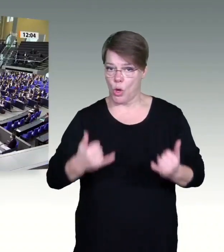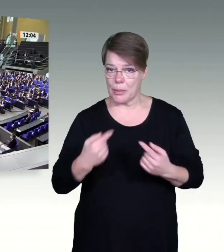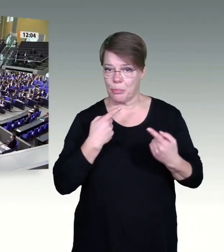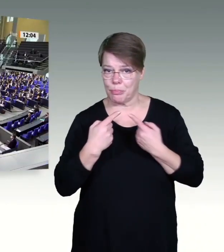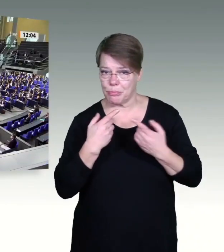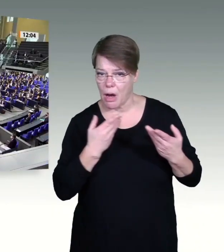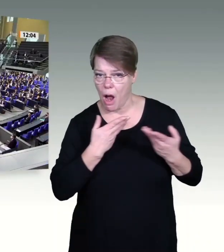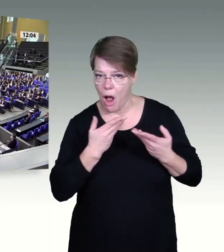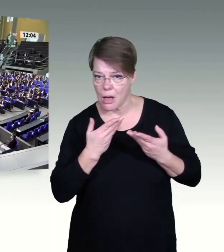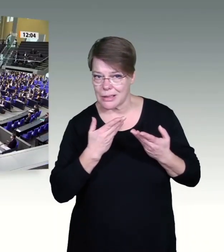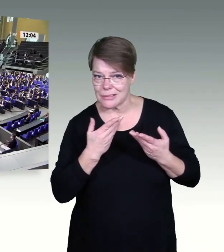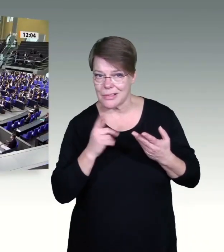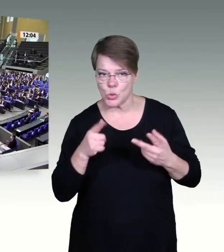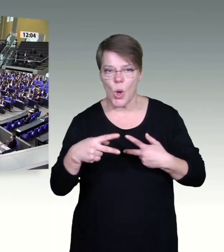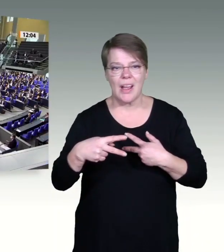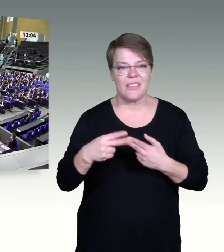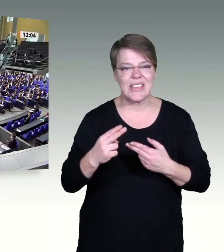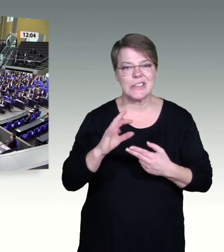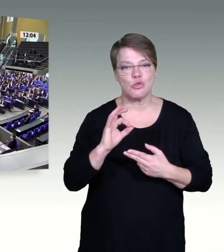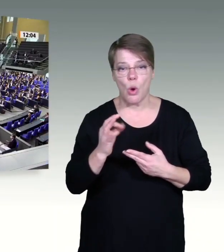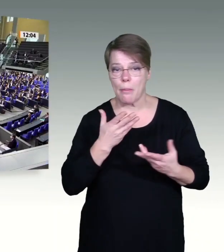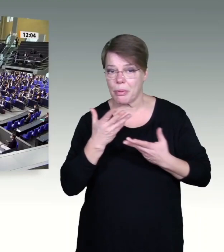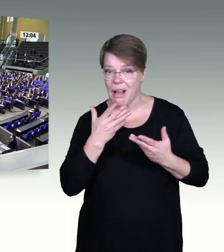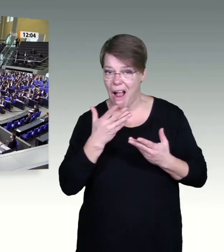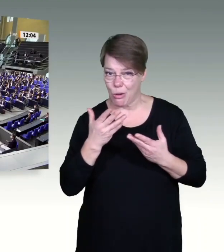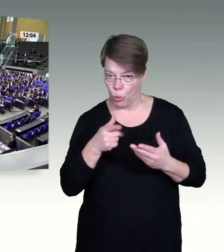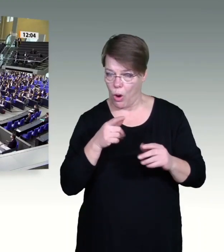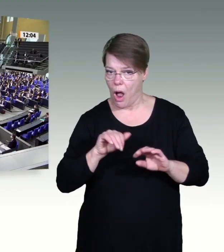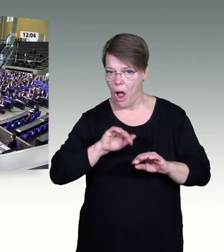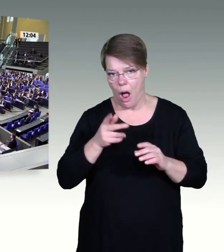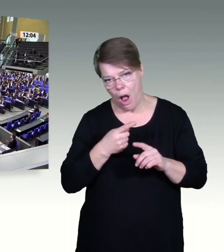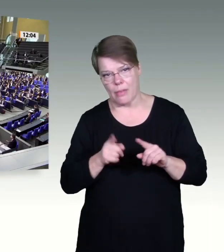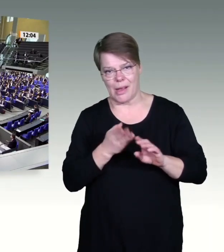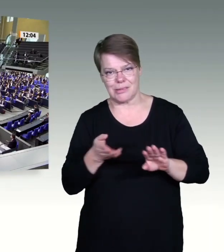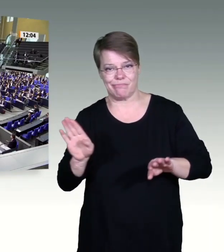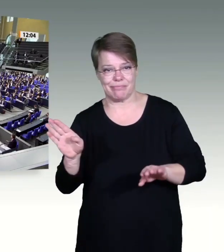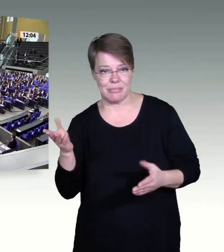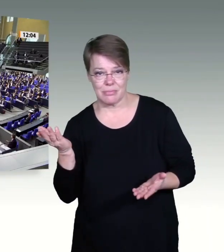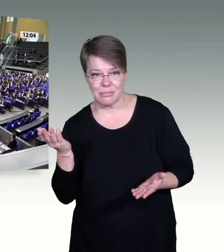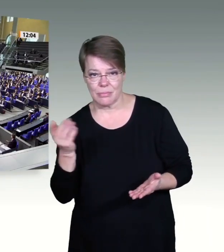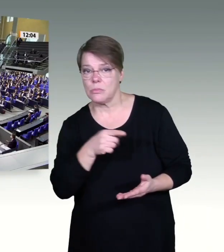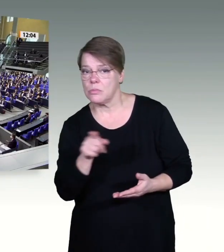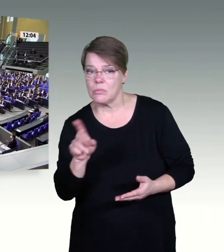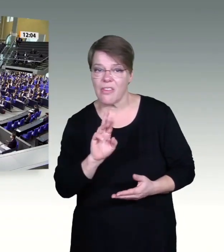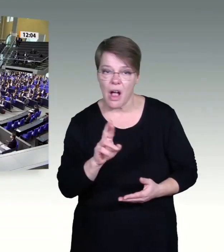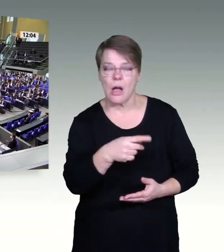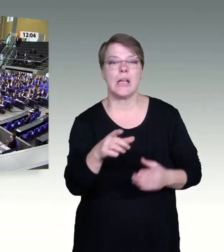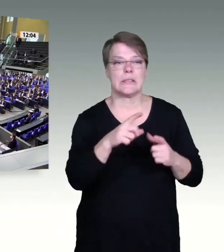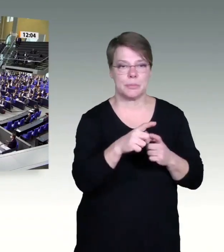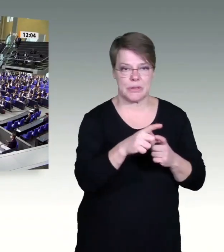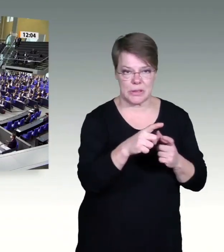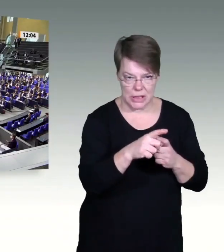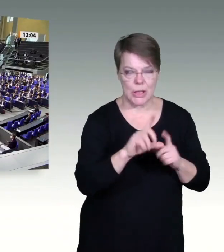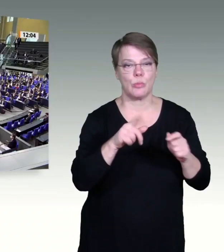Das sind die Fraktionen der SPD, Bündnis 90 Die Grünen, CDU, CSU und FDP-Fraktion.